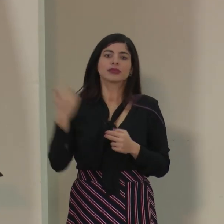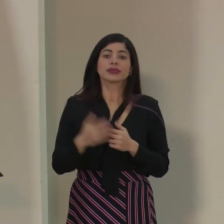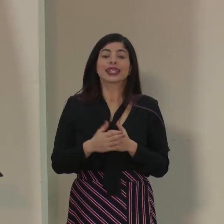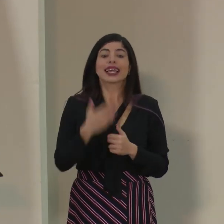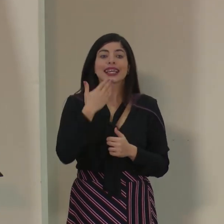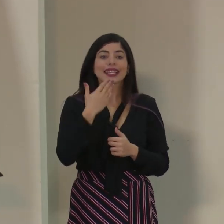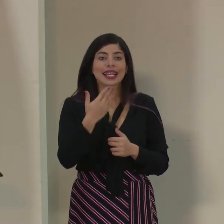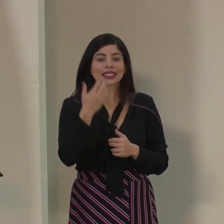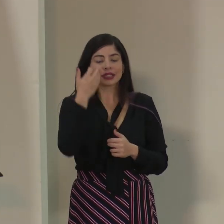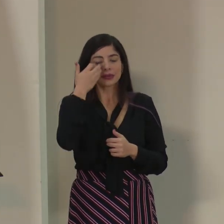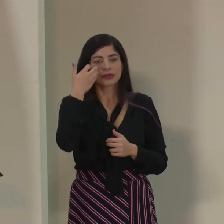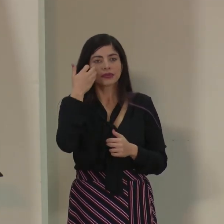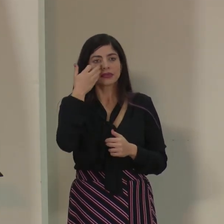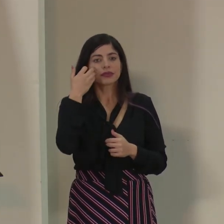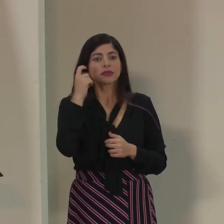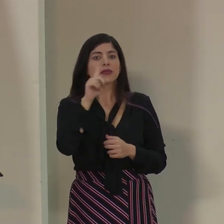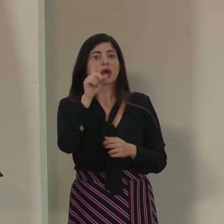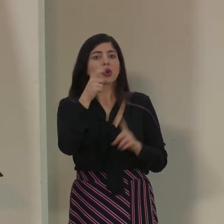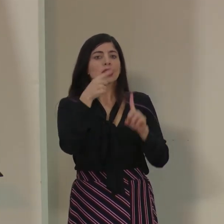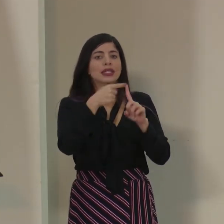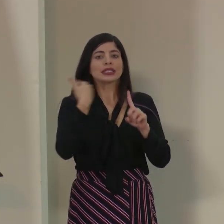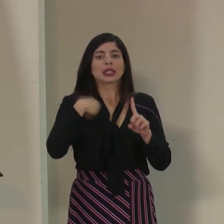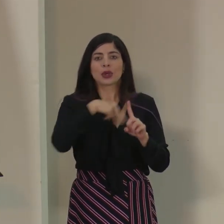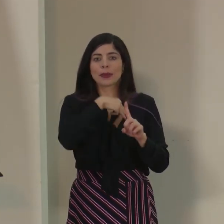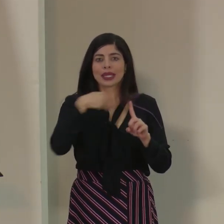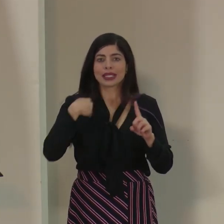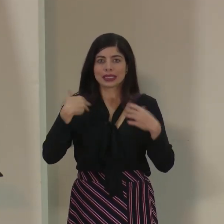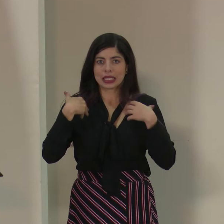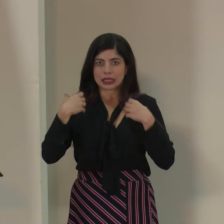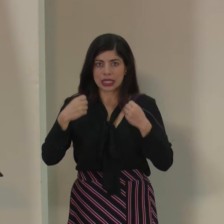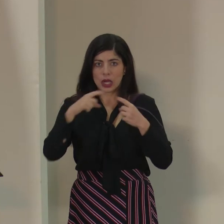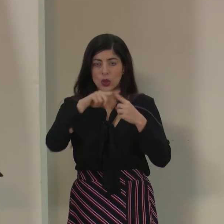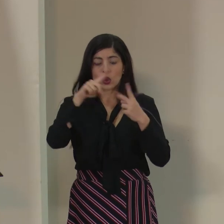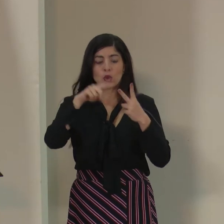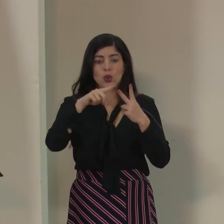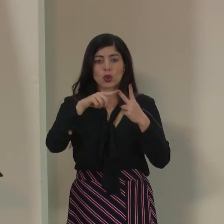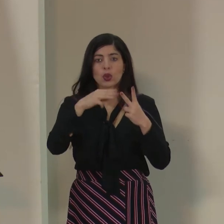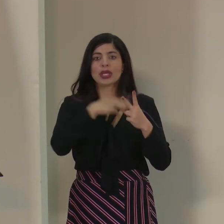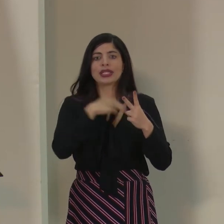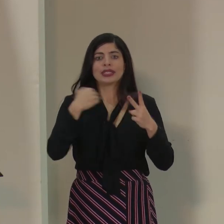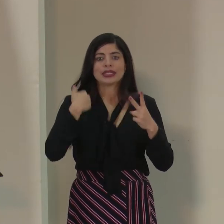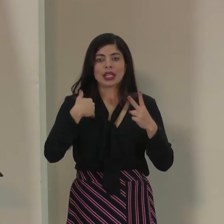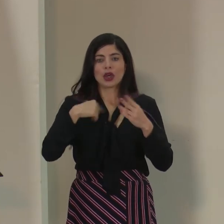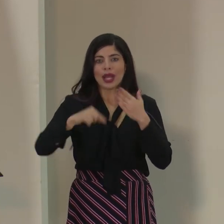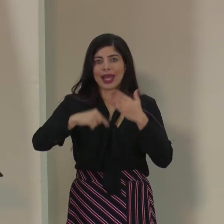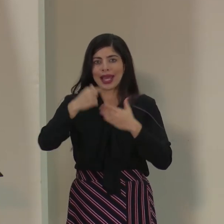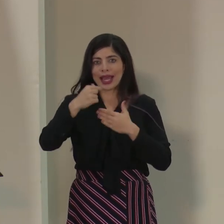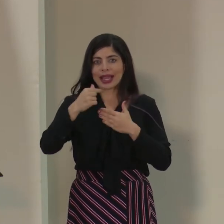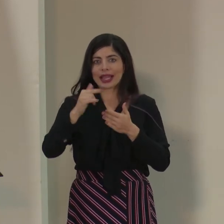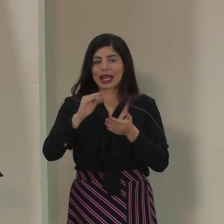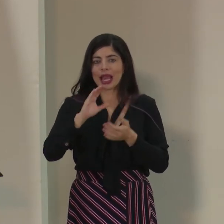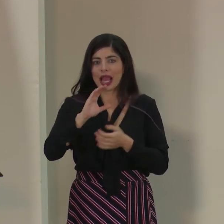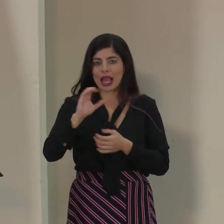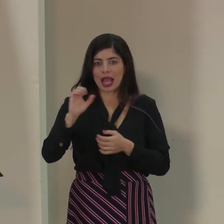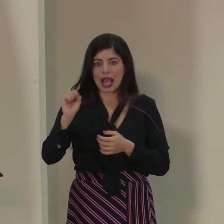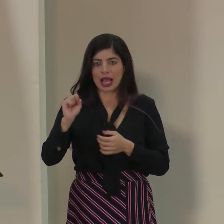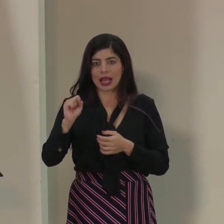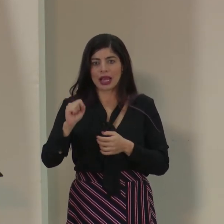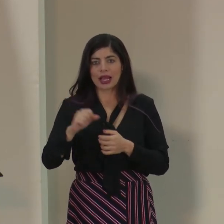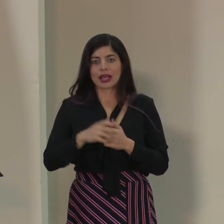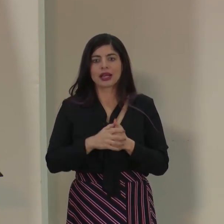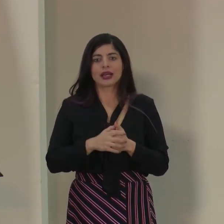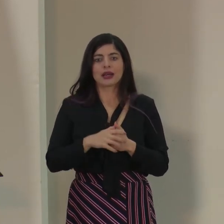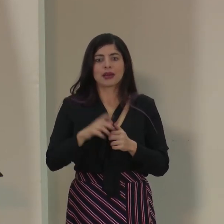Gracias. Una consulta para el señor ministro de Salud y otra también para el señor gerente médico de la caja. Después tengo una consulta sobre